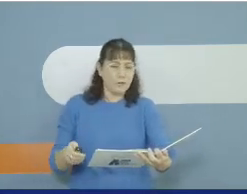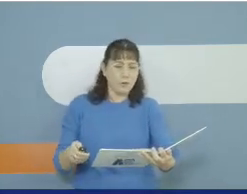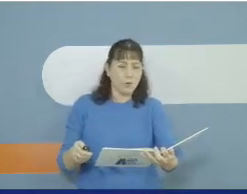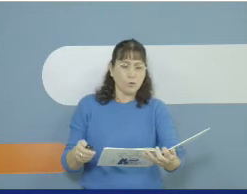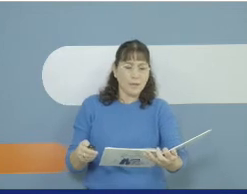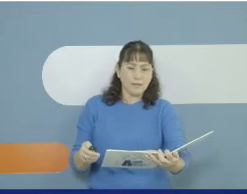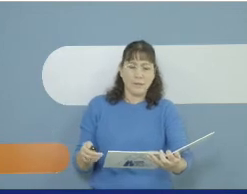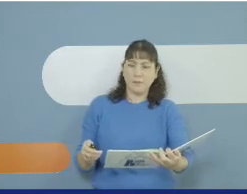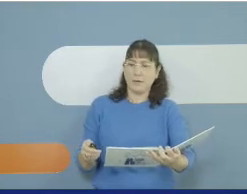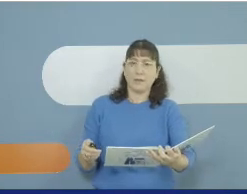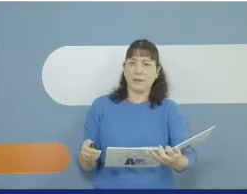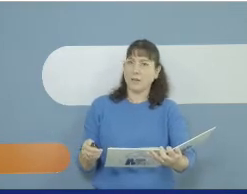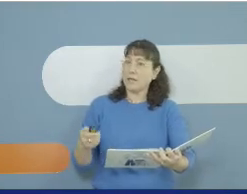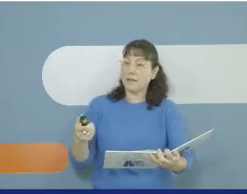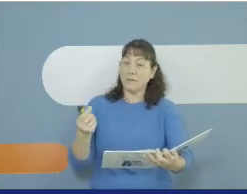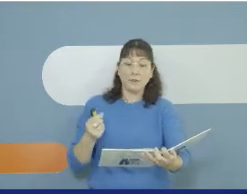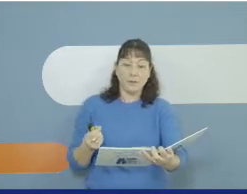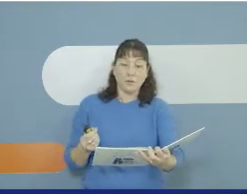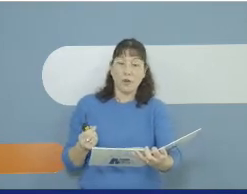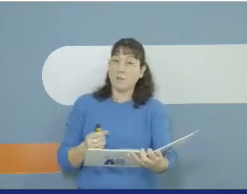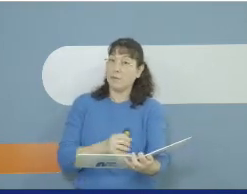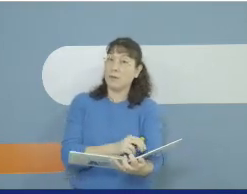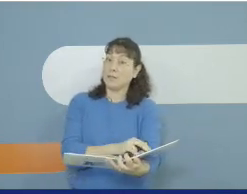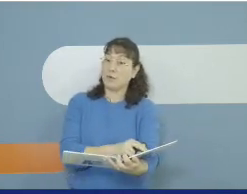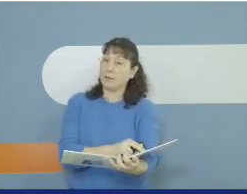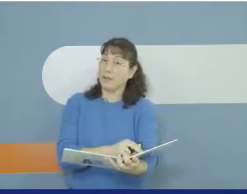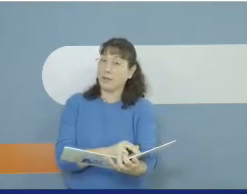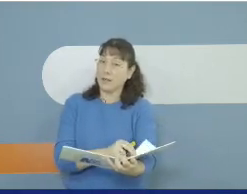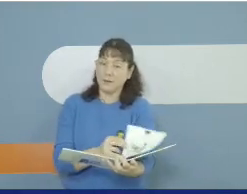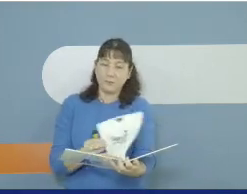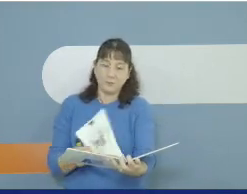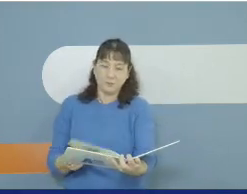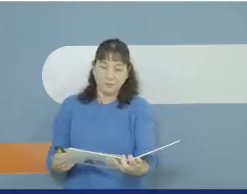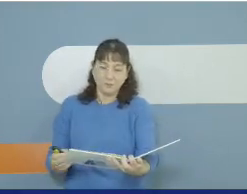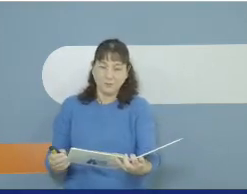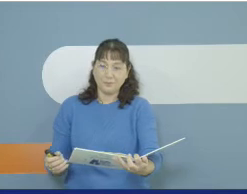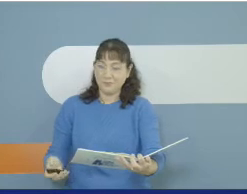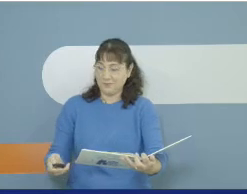הלכו והלכו שעתיים בערך לפתע פתאום מה מצאו בדרך?